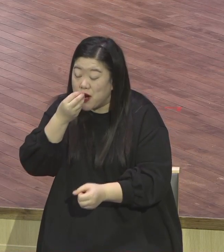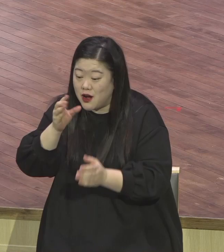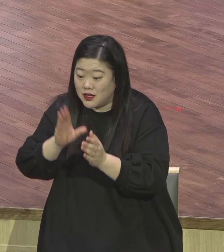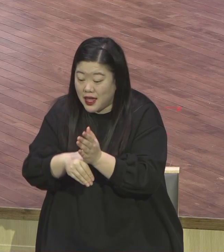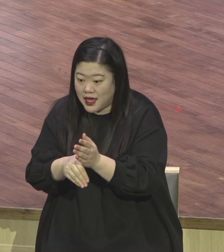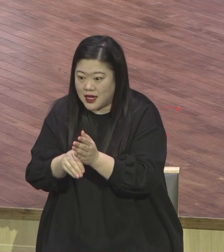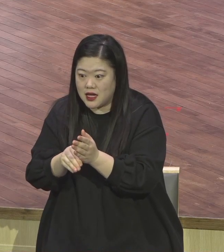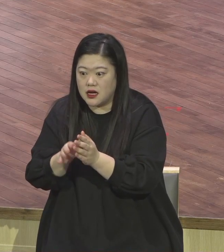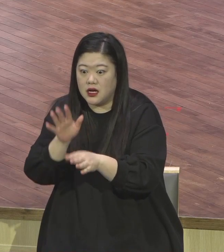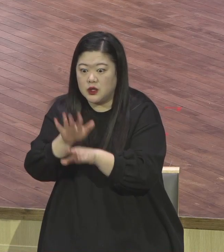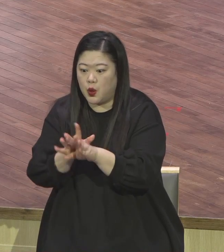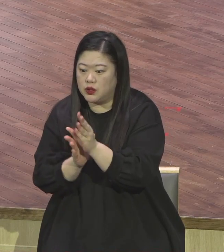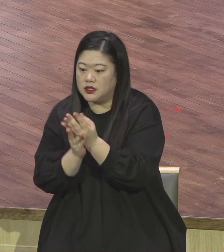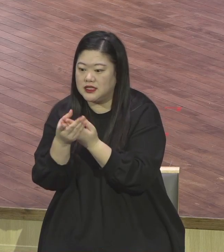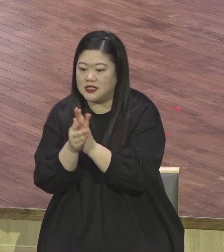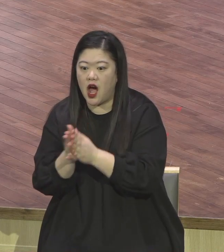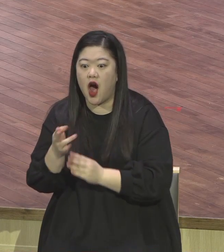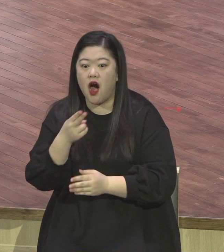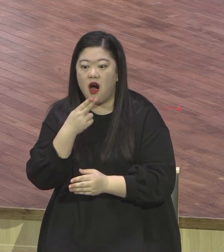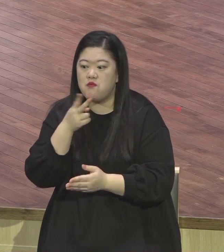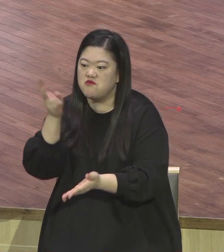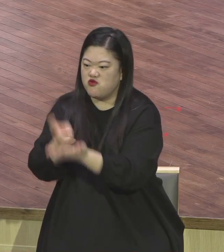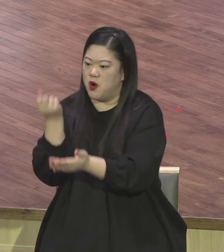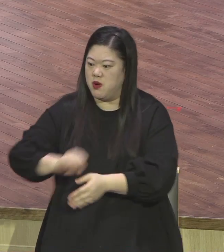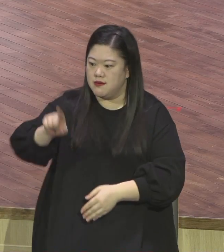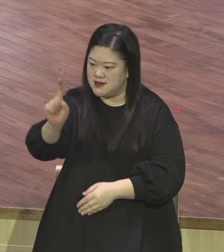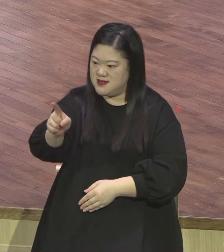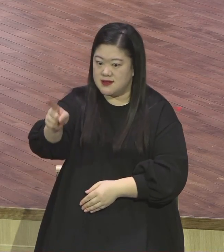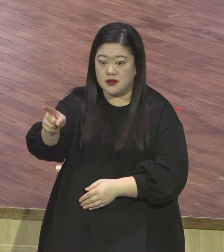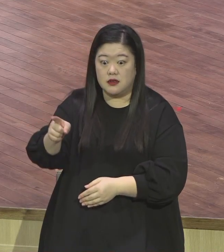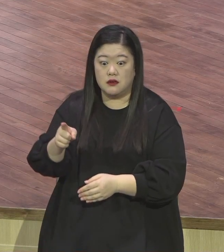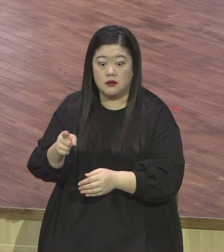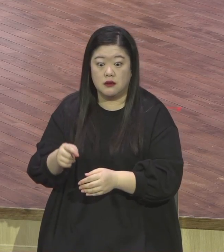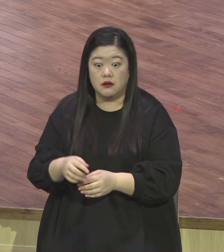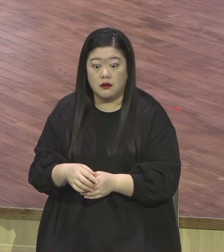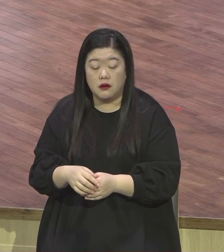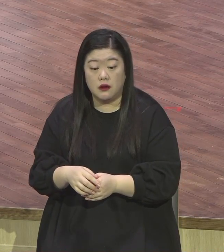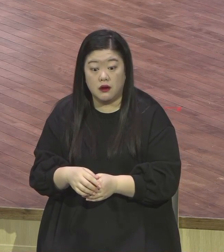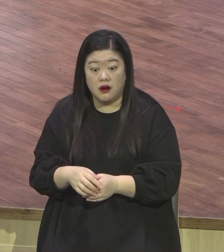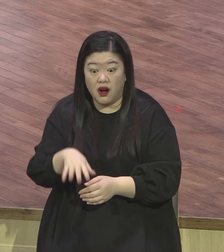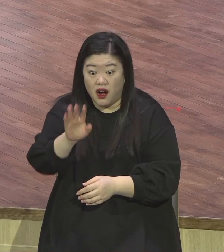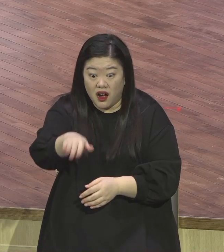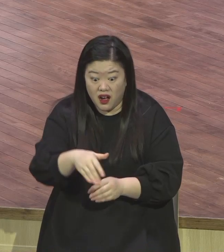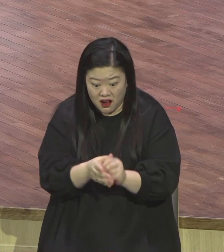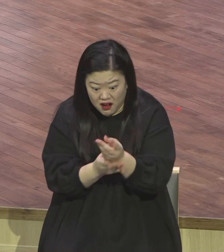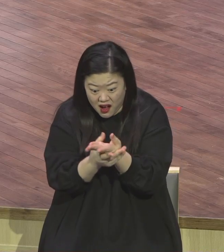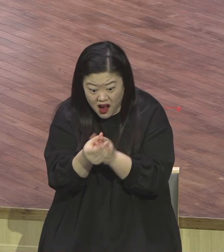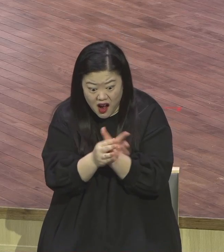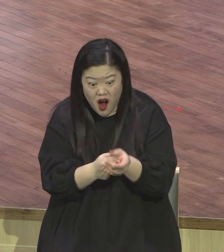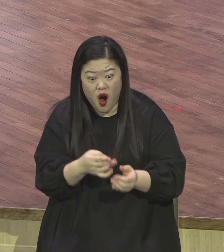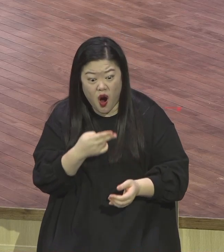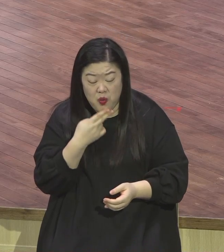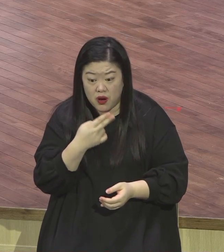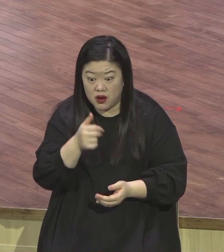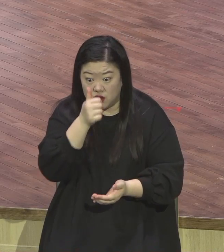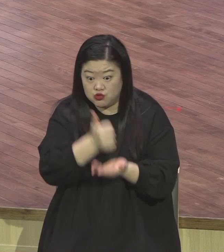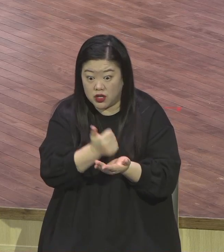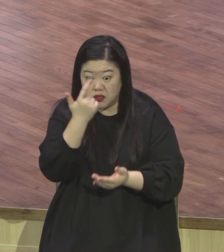제자들이 손을 음식을 먹는데 손을 안 씻었다 아니 그게 큰 문제가 된다고